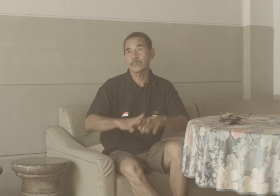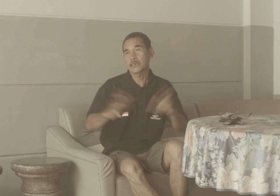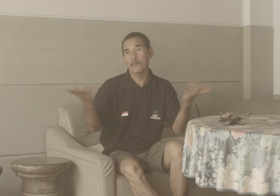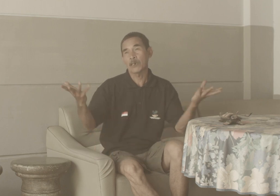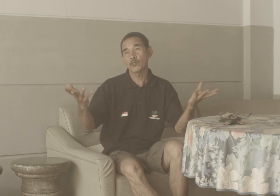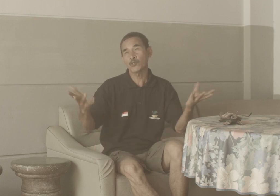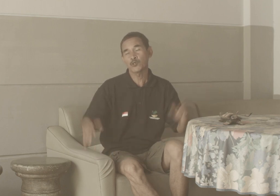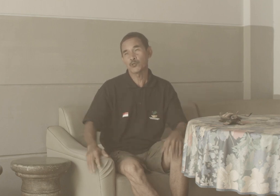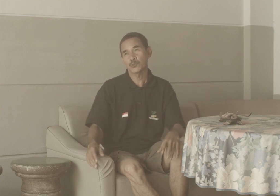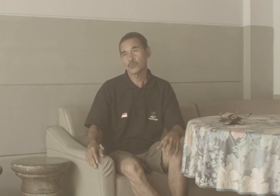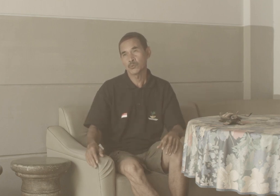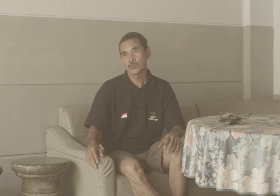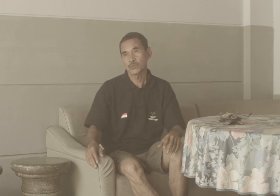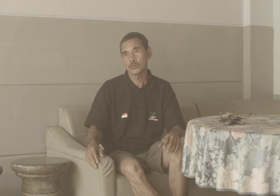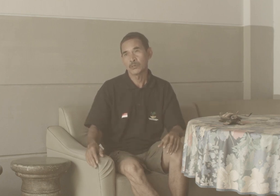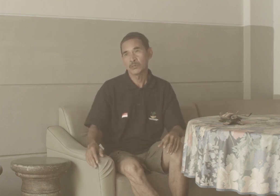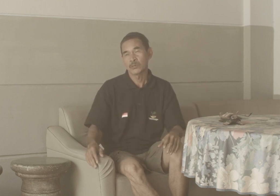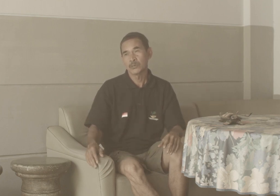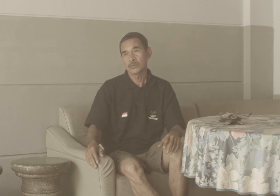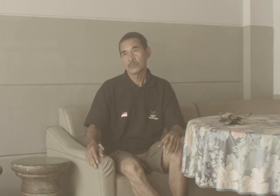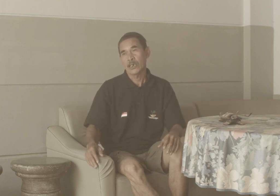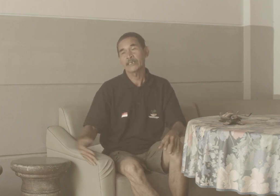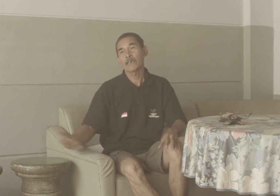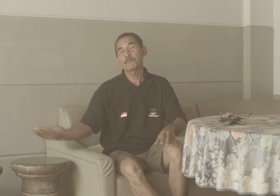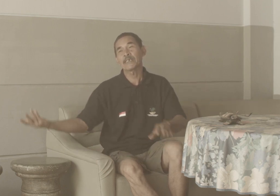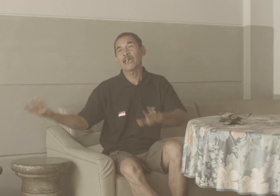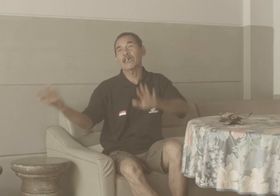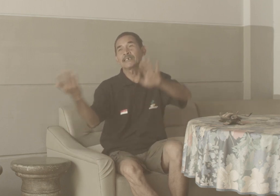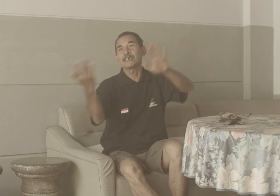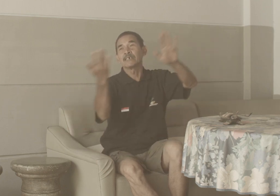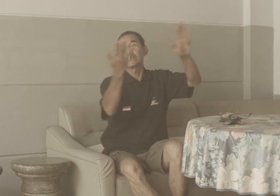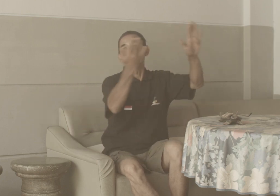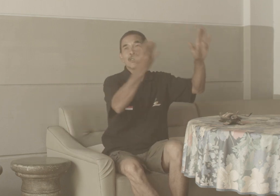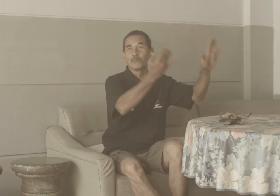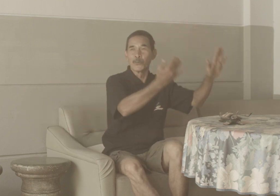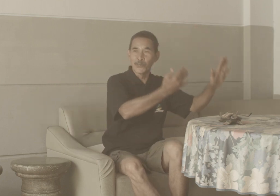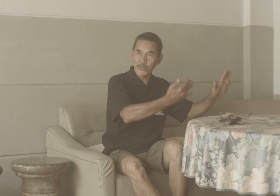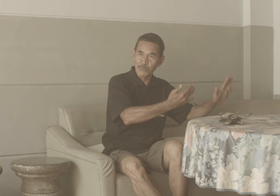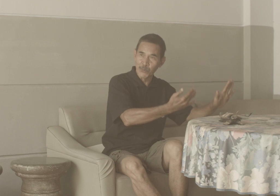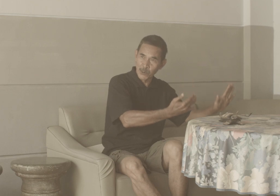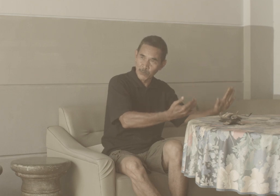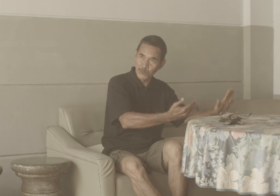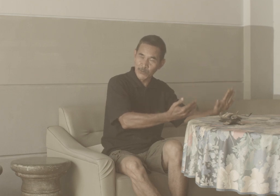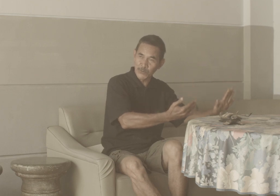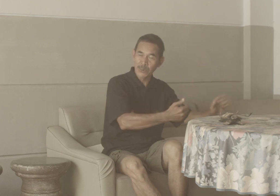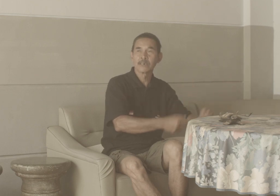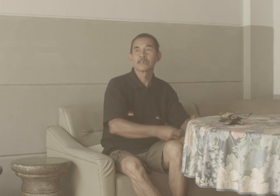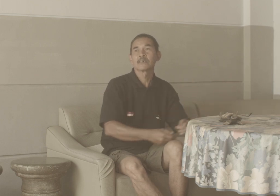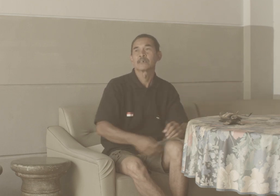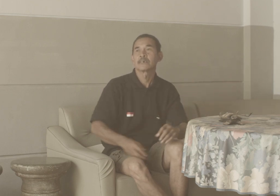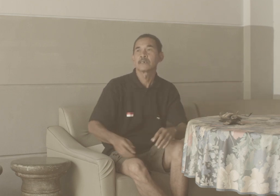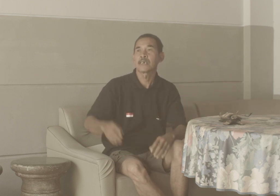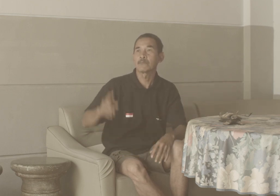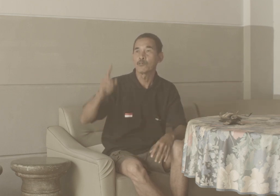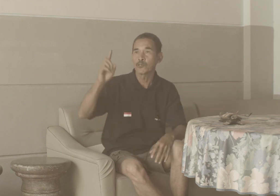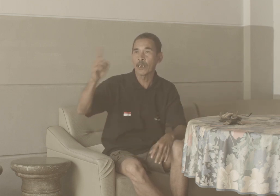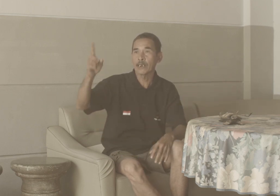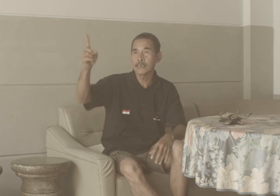tidak bagus Akhirnya pindah lagi Dan muncullah di